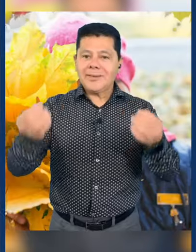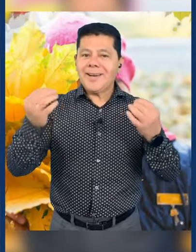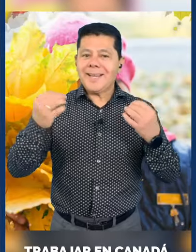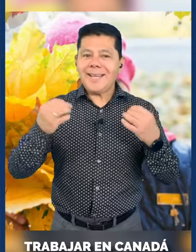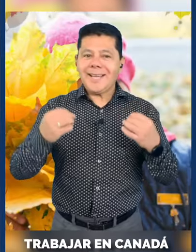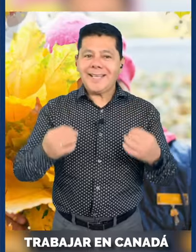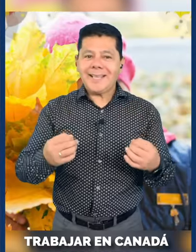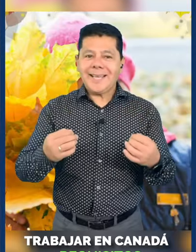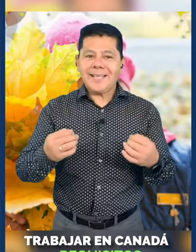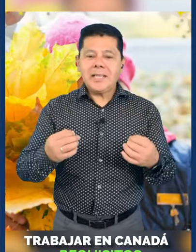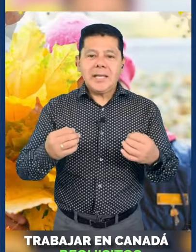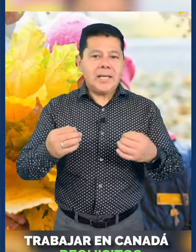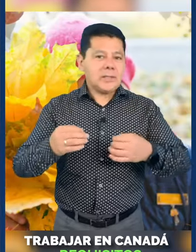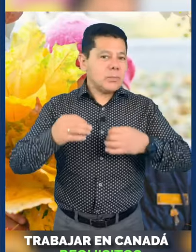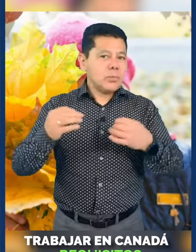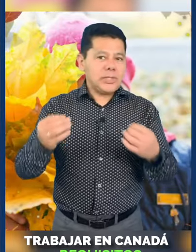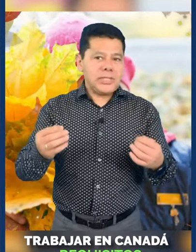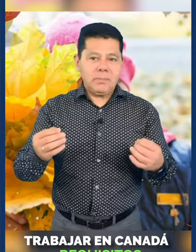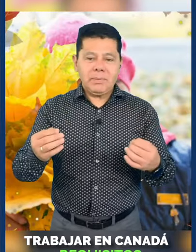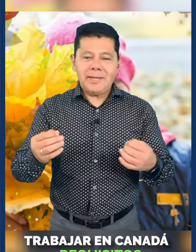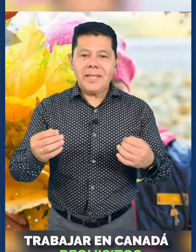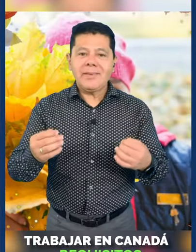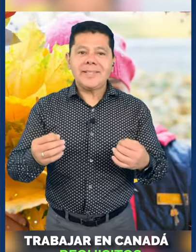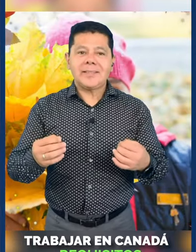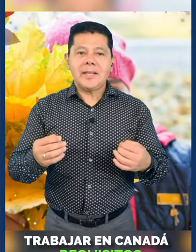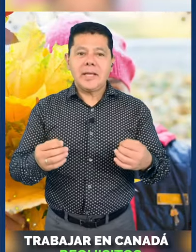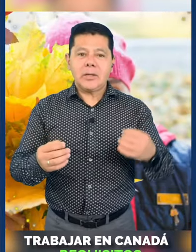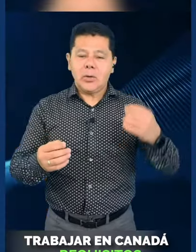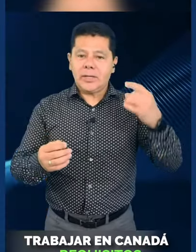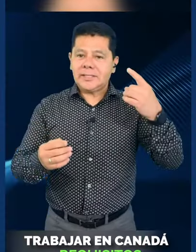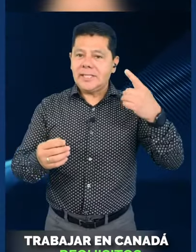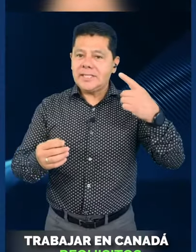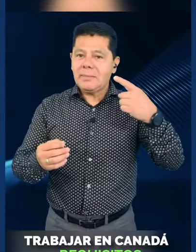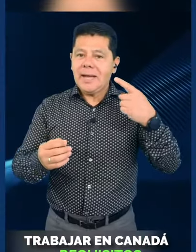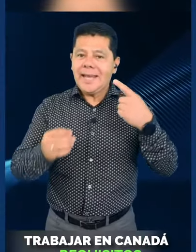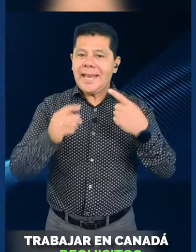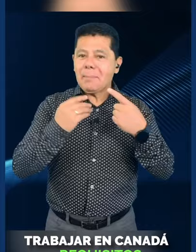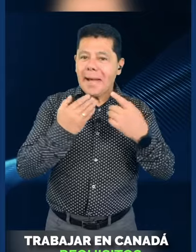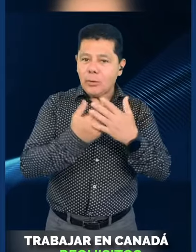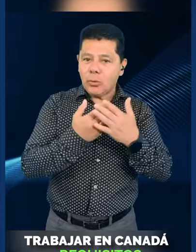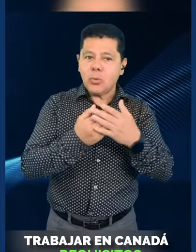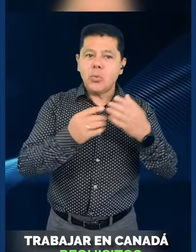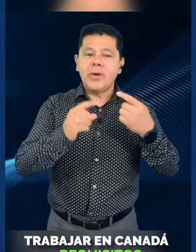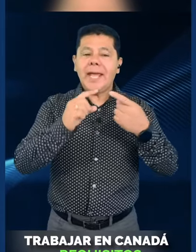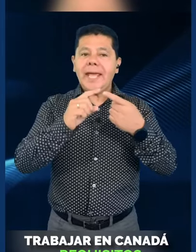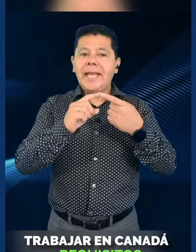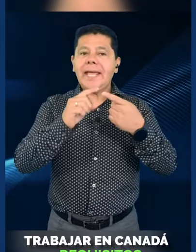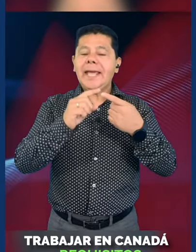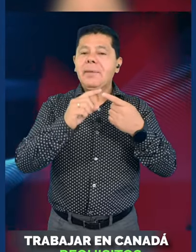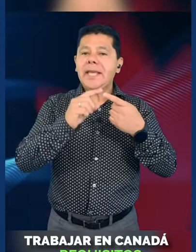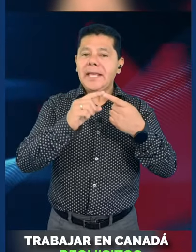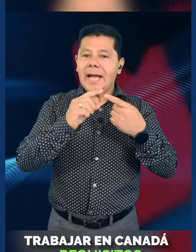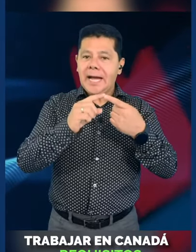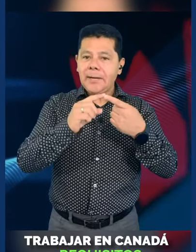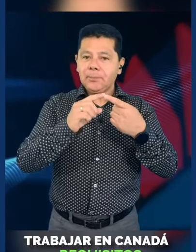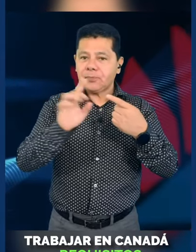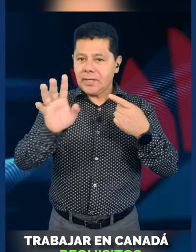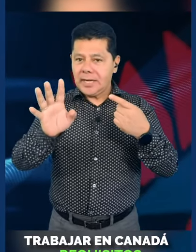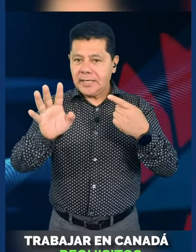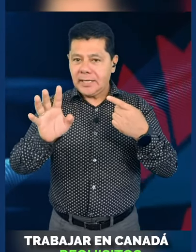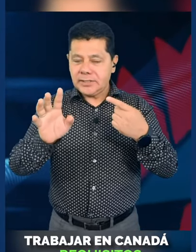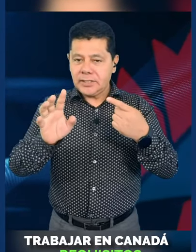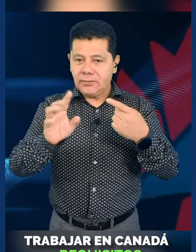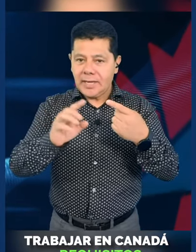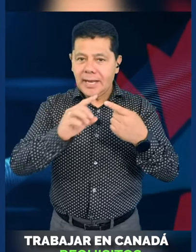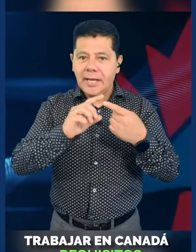Para poder trabajar en Canadá es muy simple, deben de tener lo que se les llama en la mano, un LMIA,